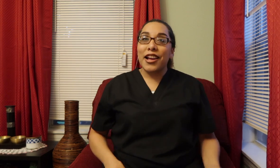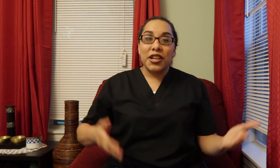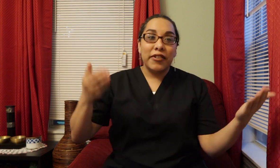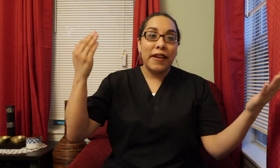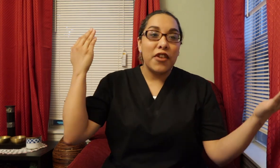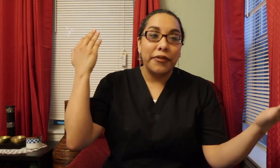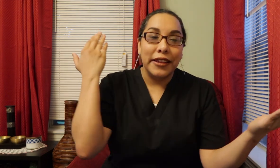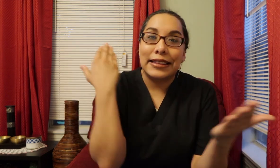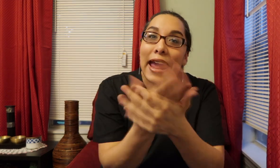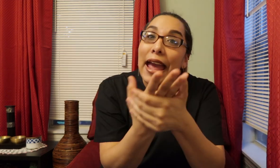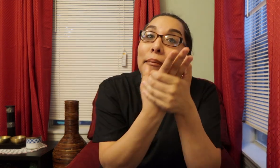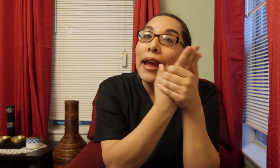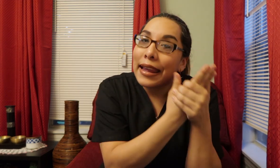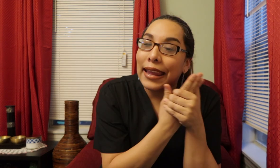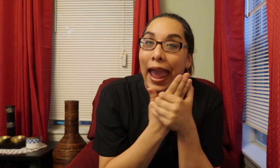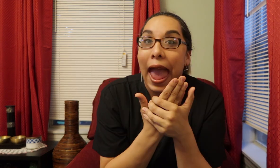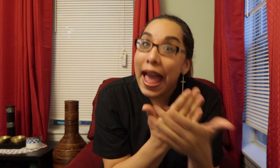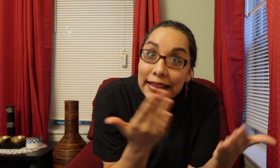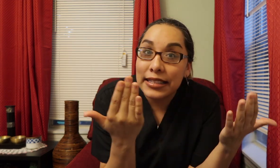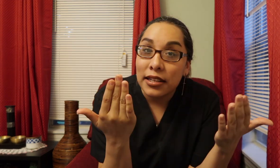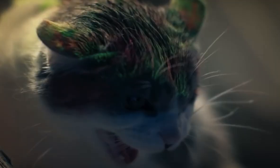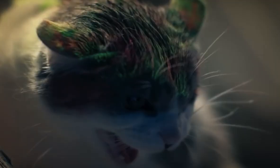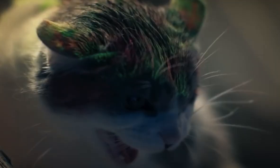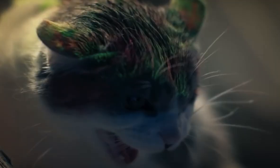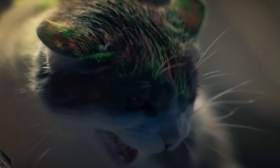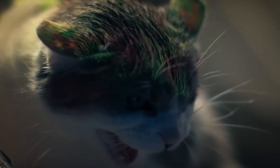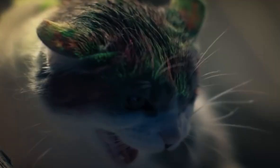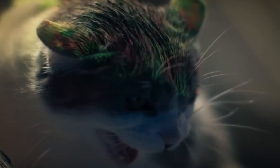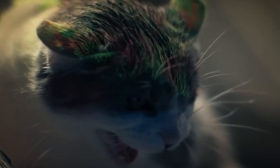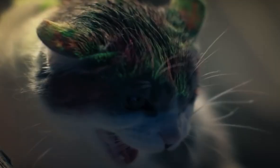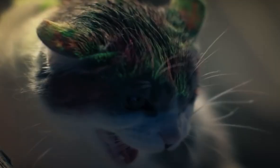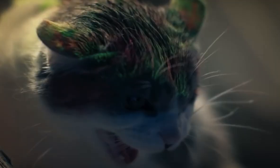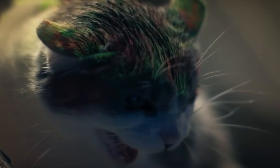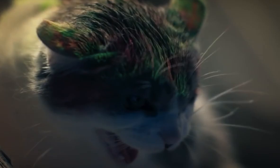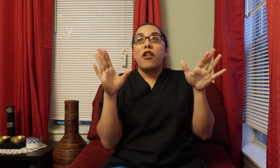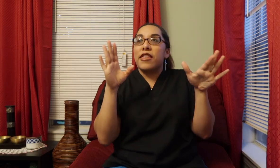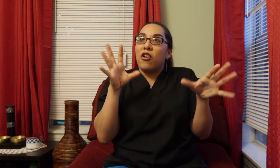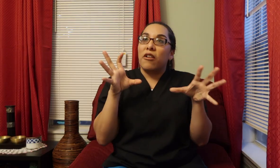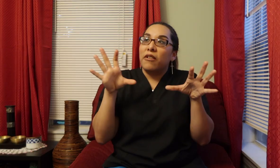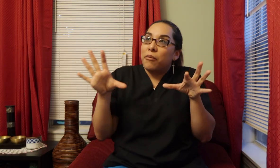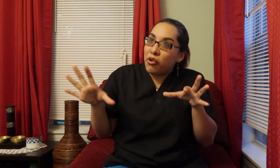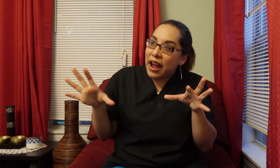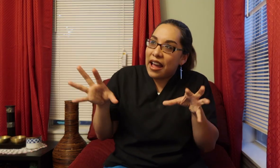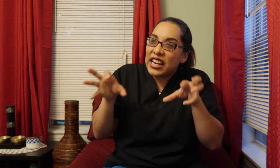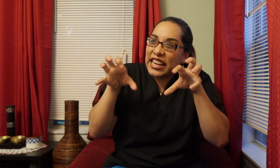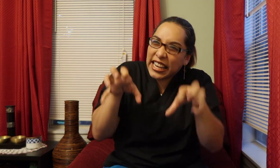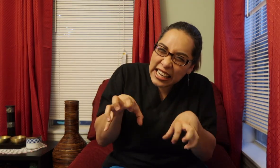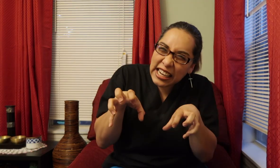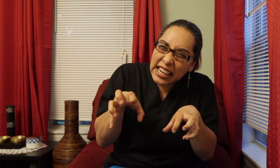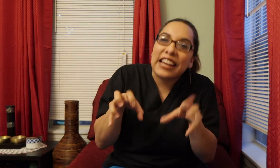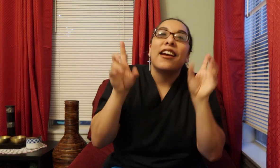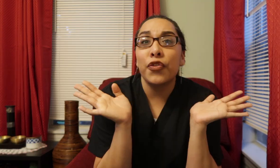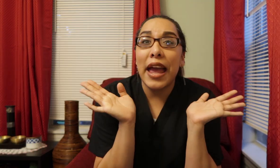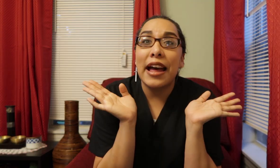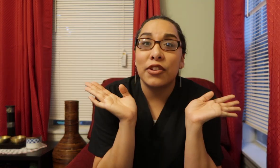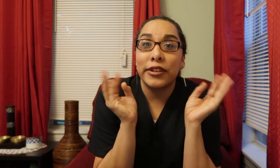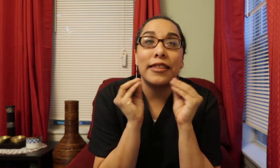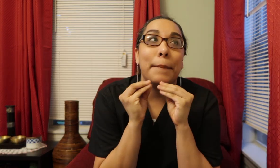loud She went and bought the damn Cat The cat Hasta tuvo un rol Dijo Bruja Sofía asustas the